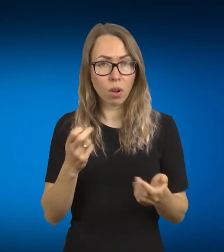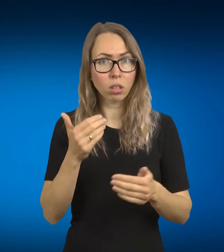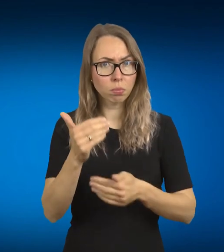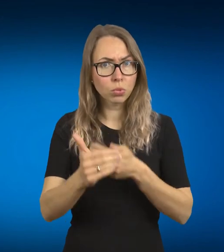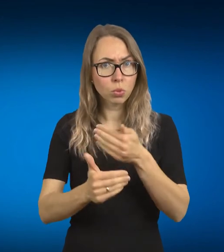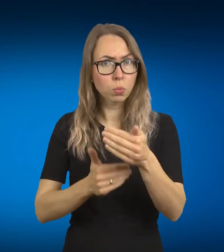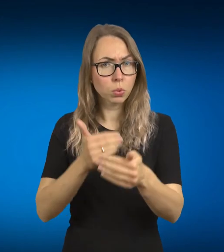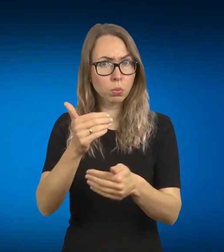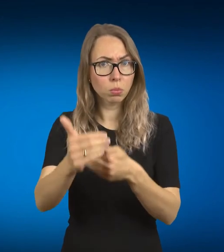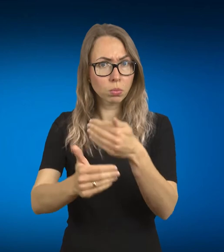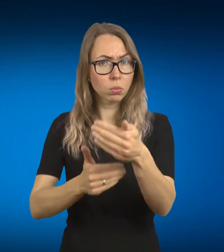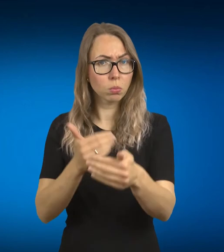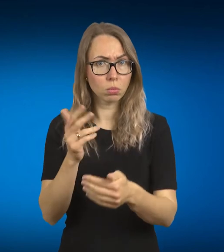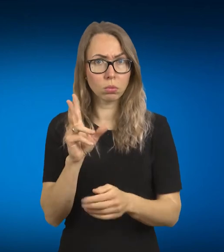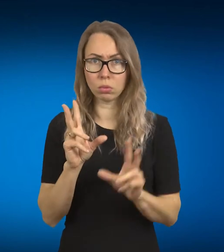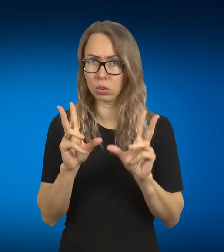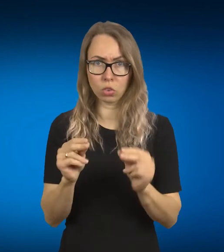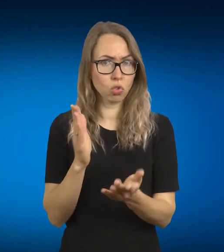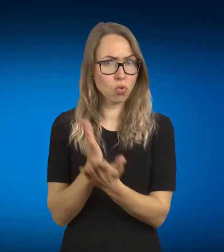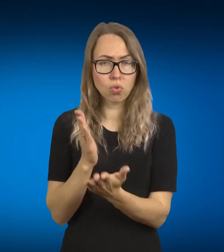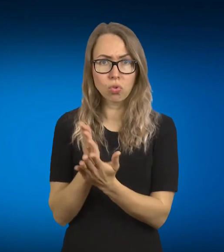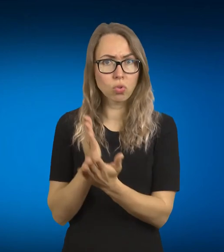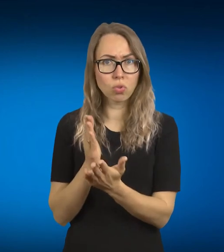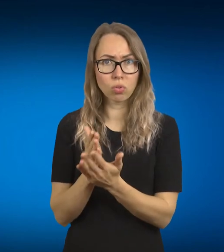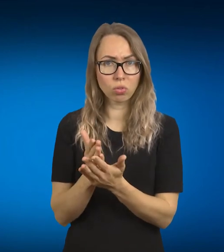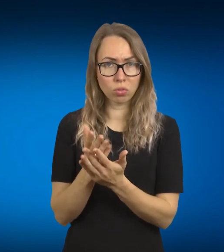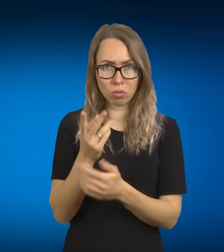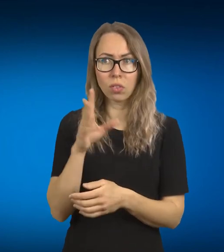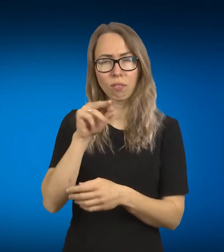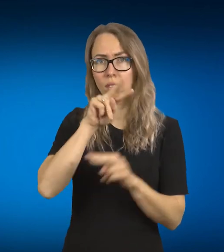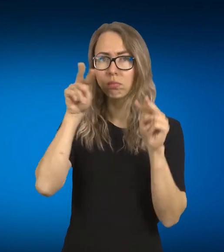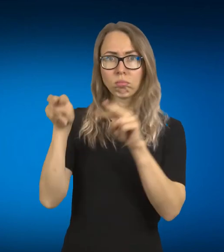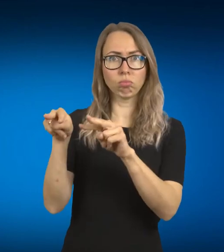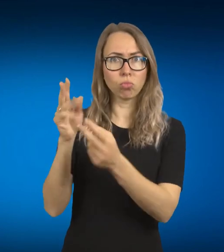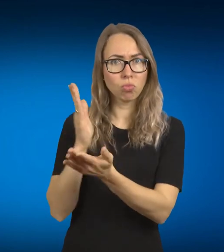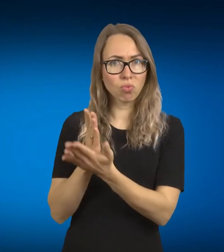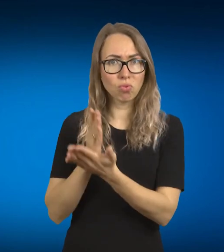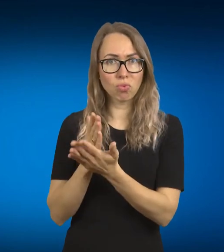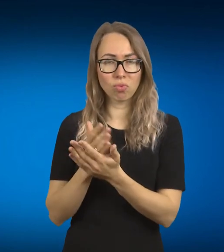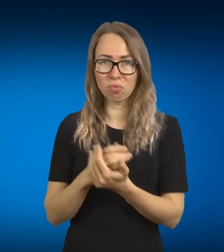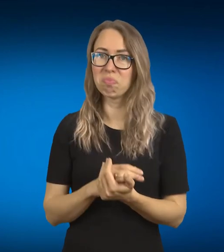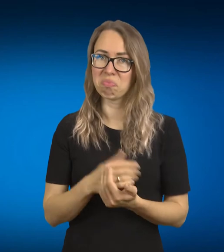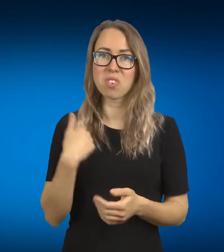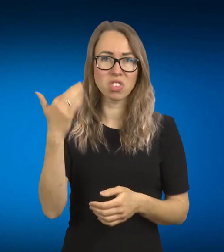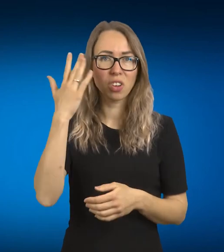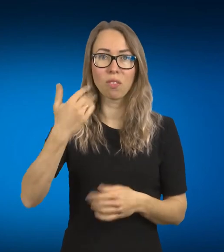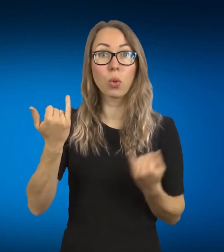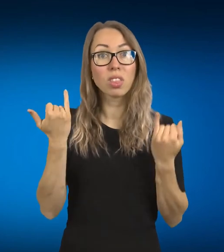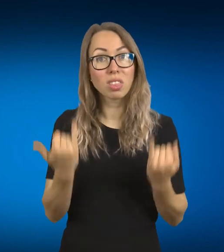tikrai jaučiasi matosi ir aš manau, kad šiomis dienomis, kurtieji daug laisviau gyveno negu,